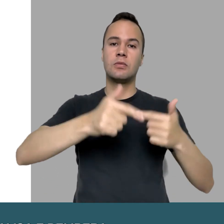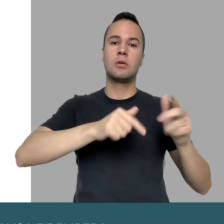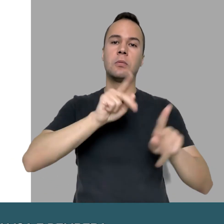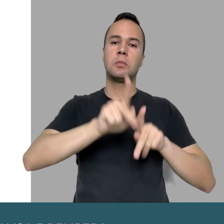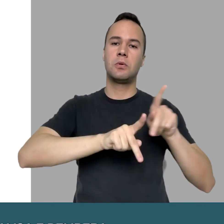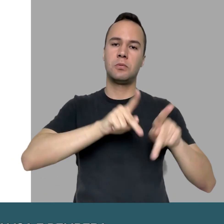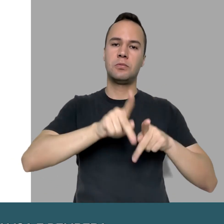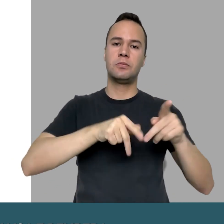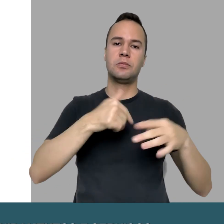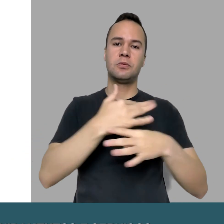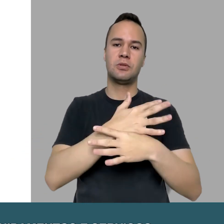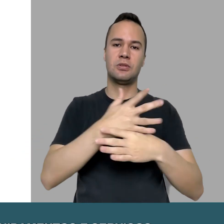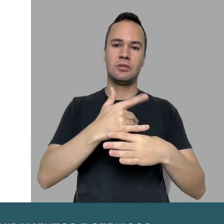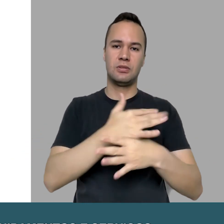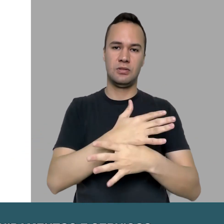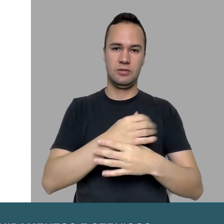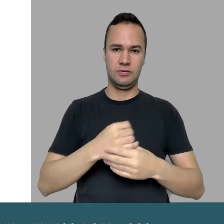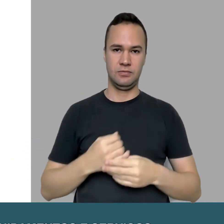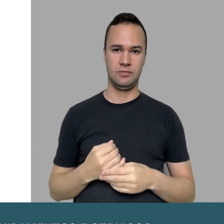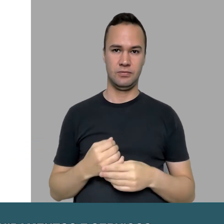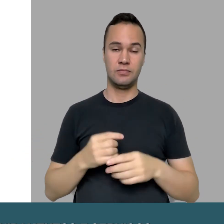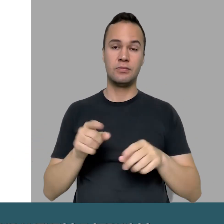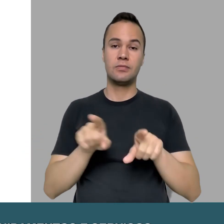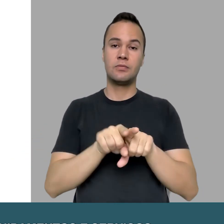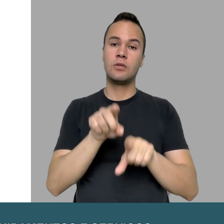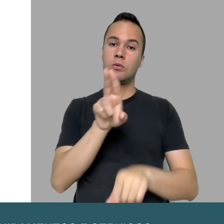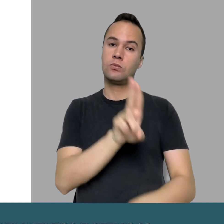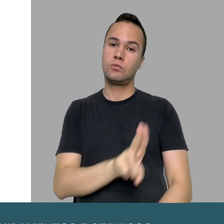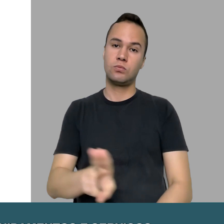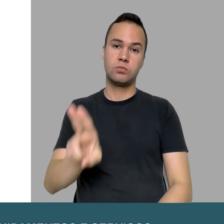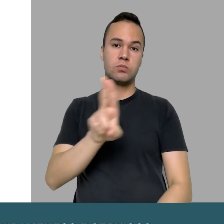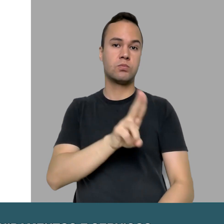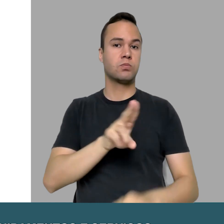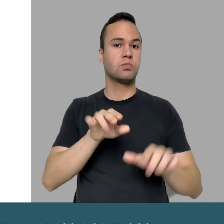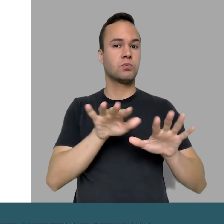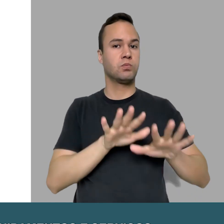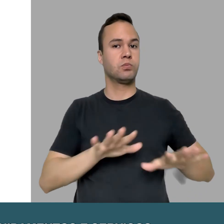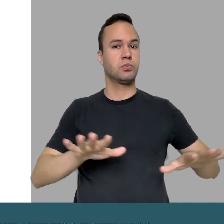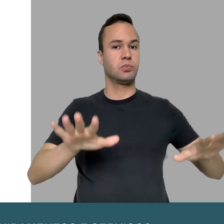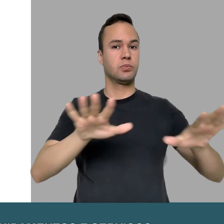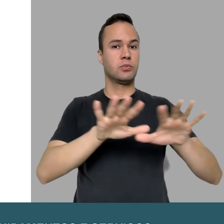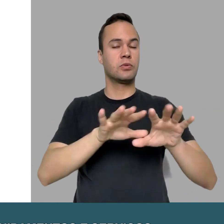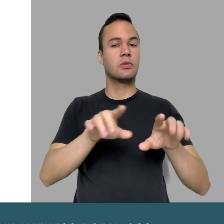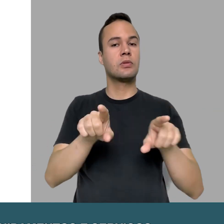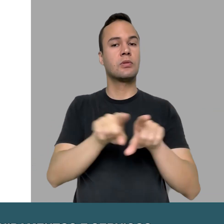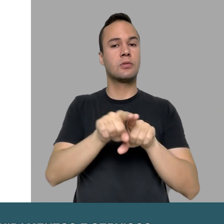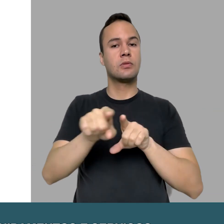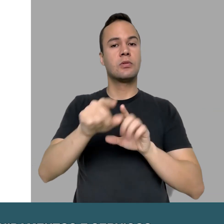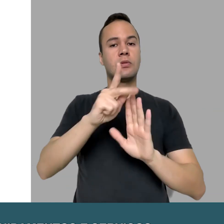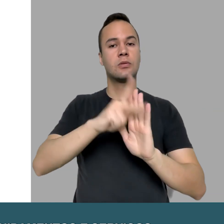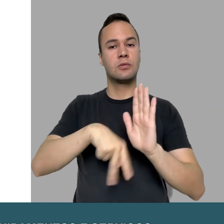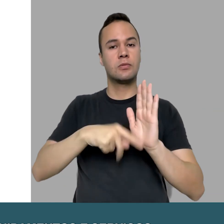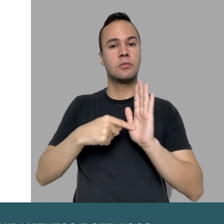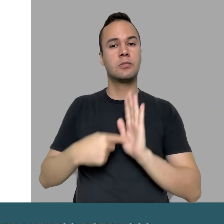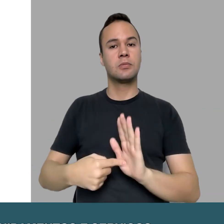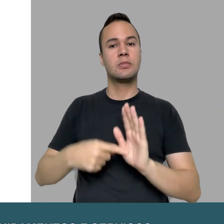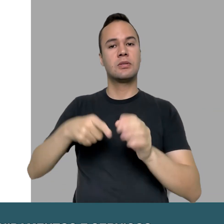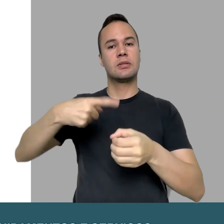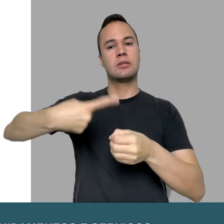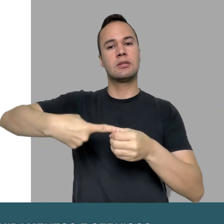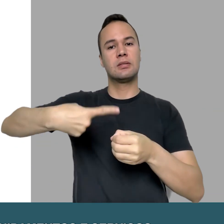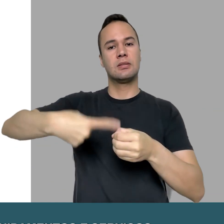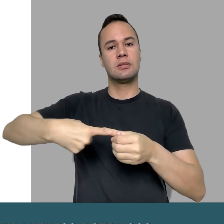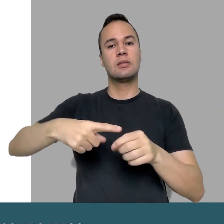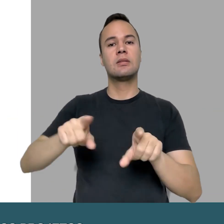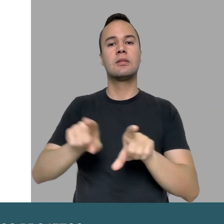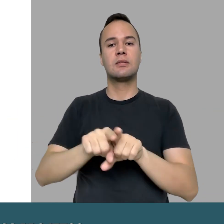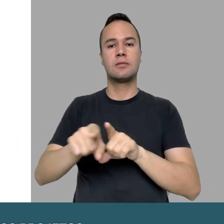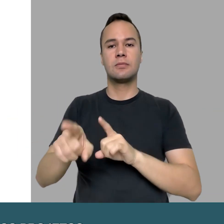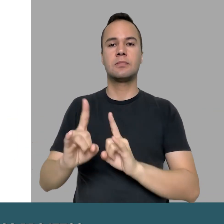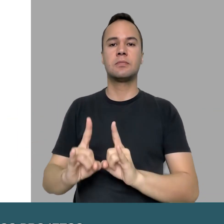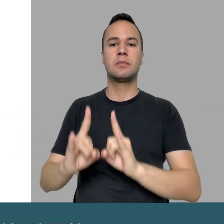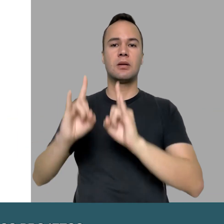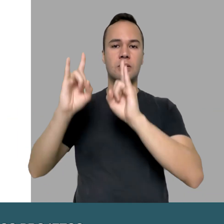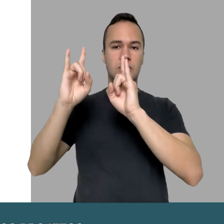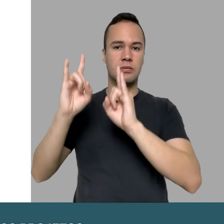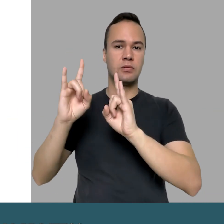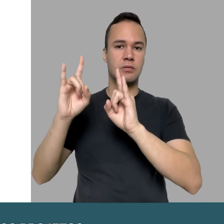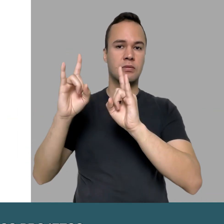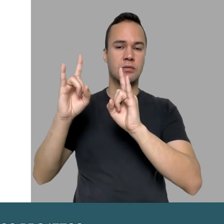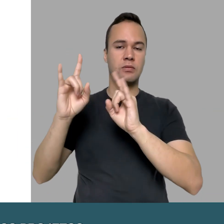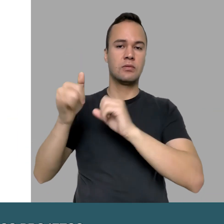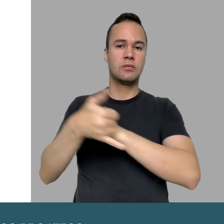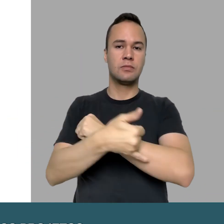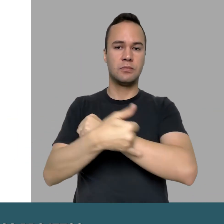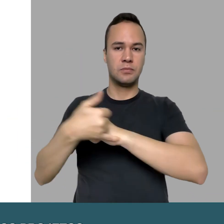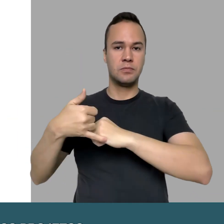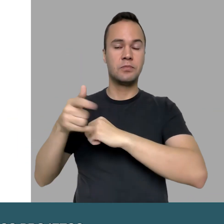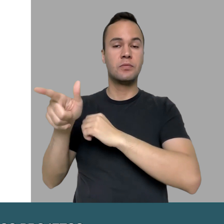intervenções nos equipamentos e serviços públicos municipais e de uso coletivo, entre eles os